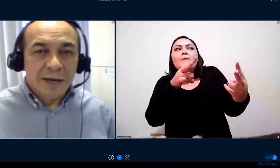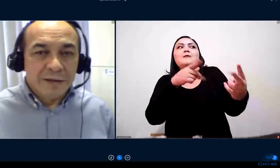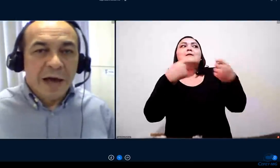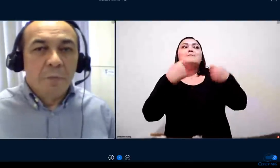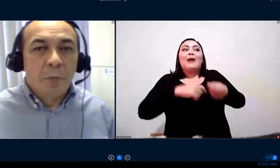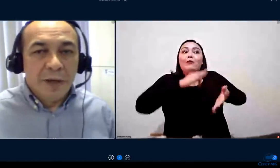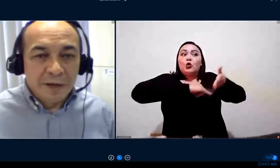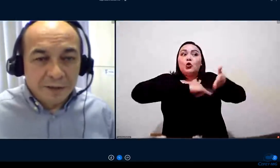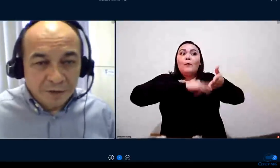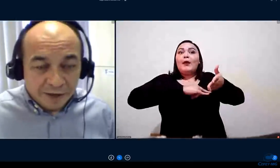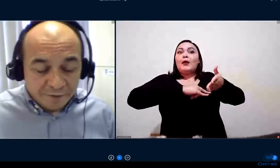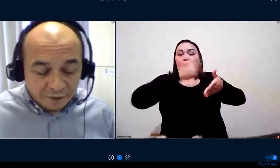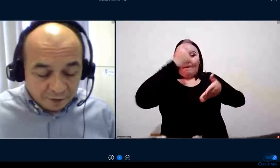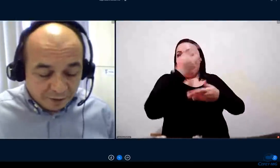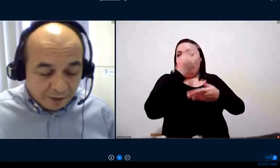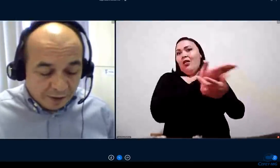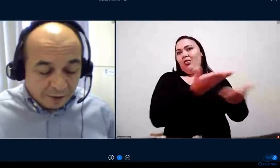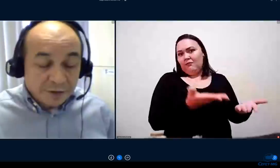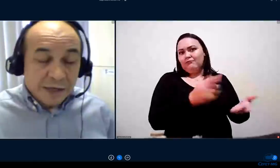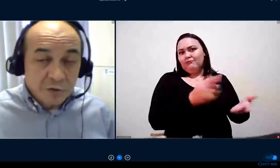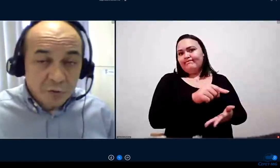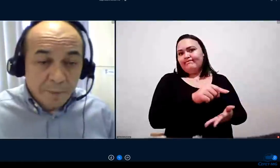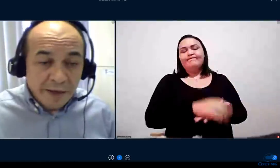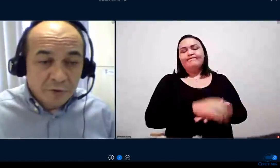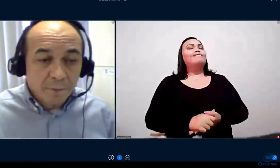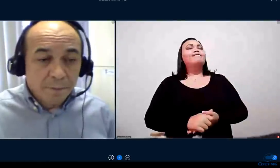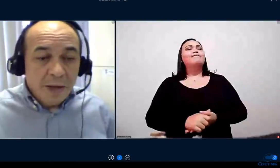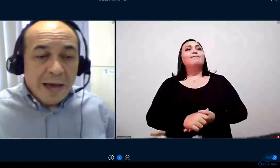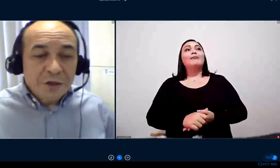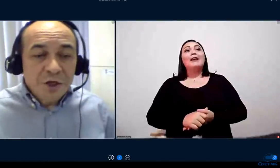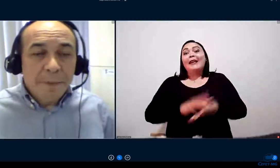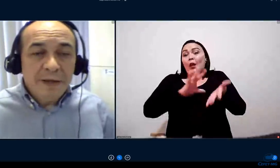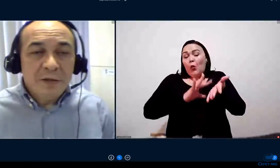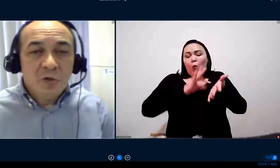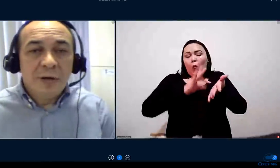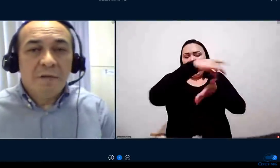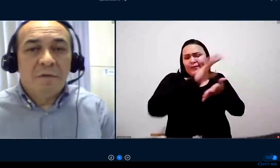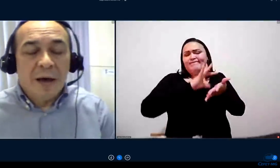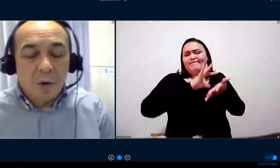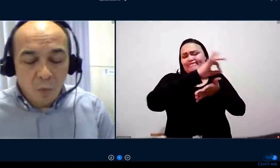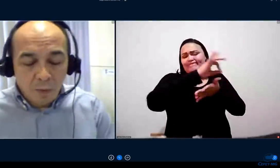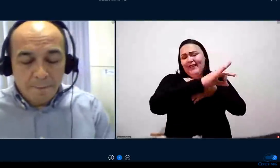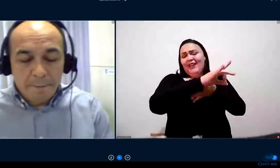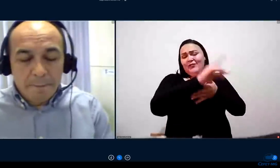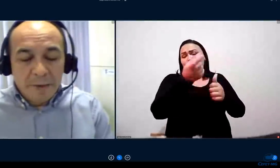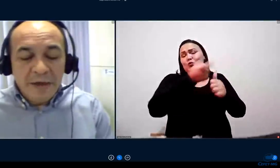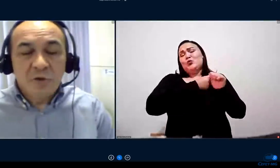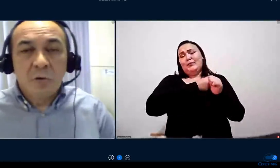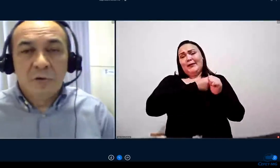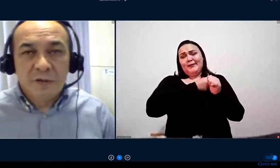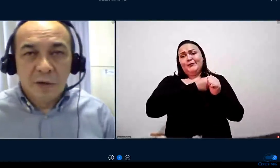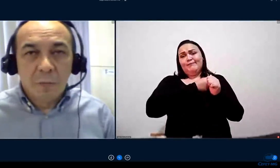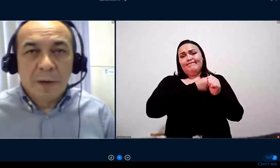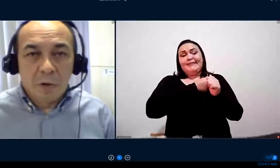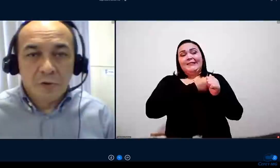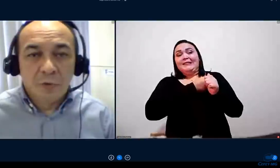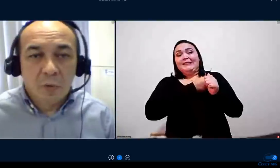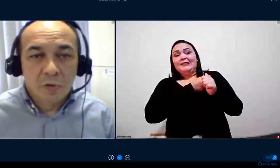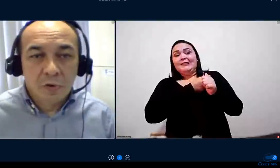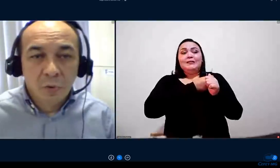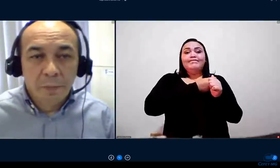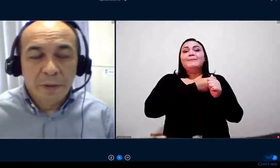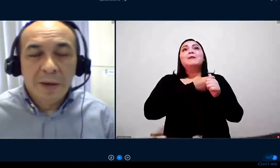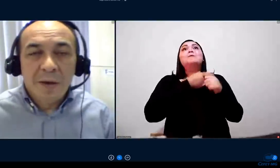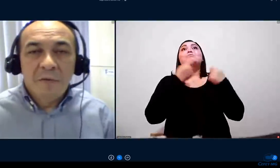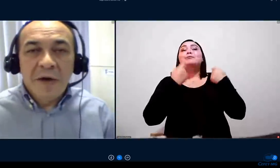nosso calendário, por ele ainda estar suspenso, a gente precisou levar uma resolução para o nosso